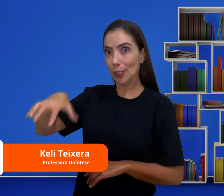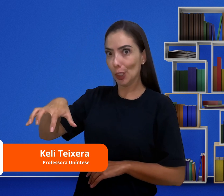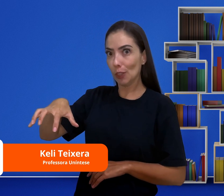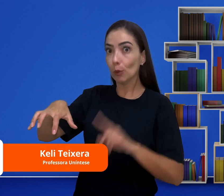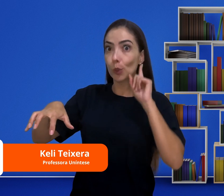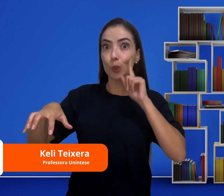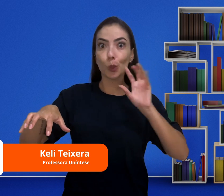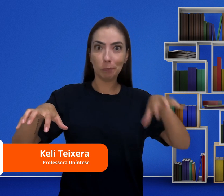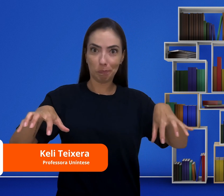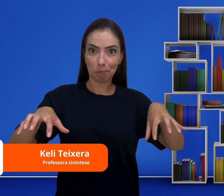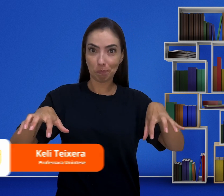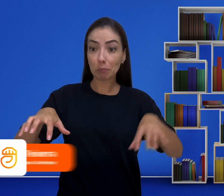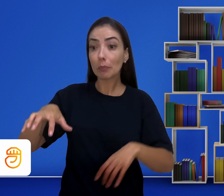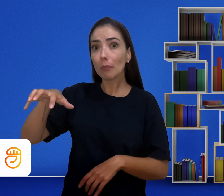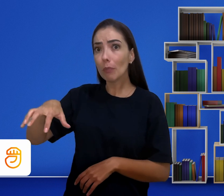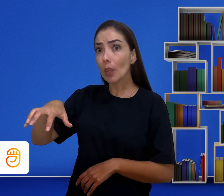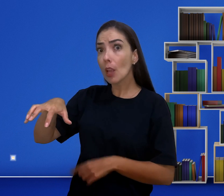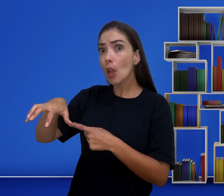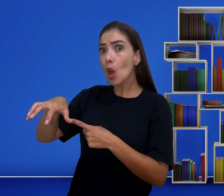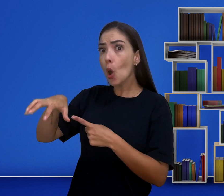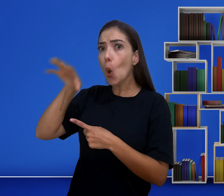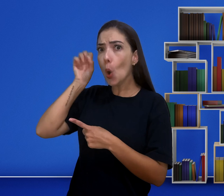Os ouvintes oralizam, não é mesmo?